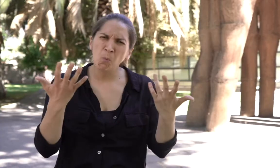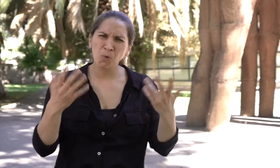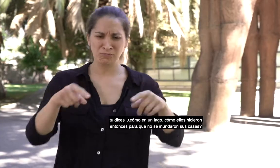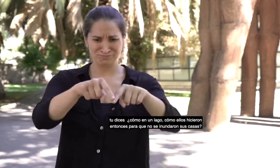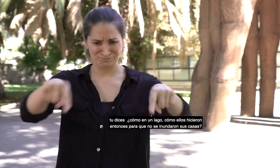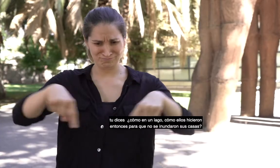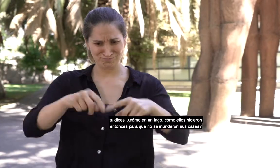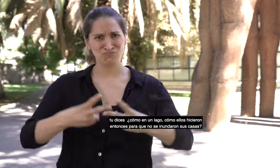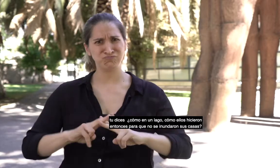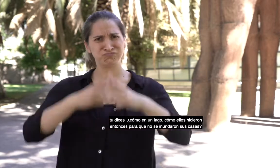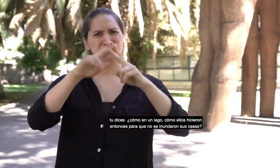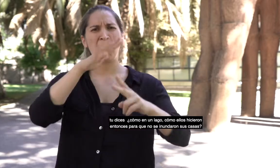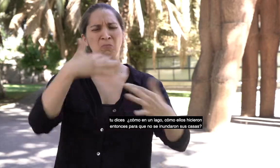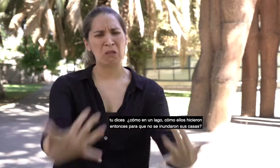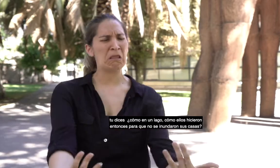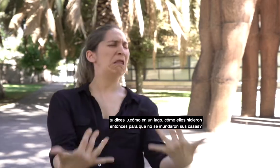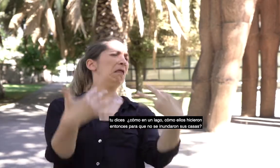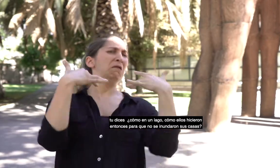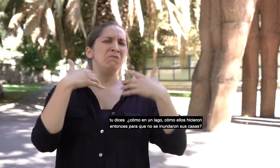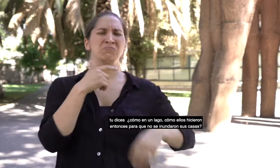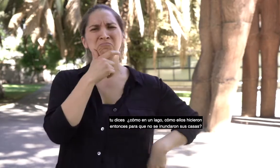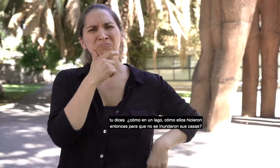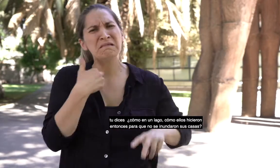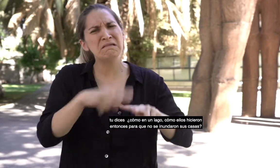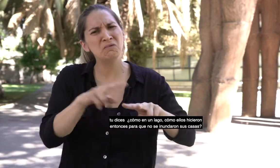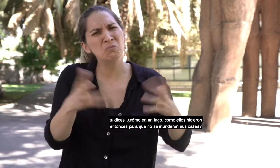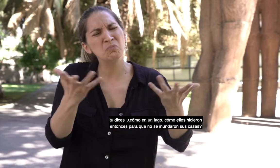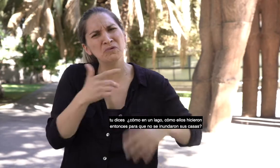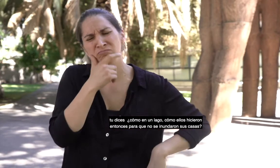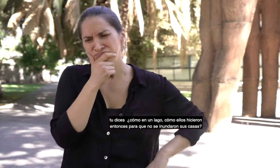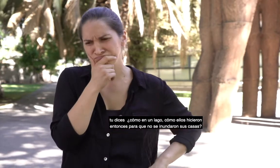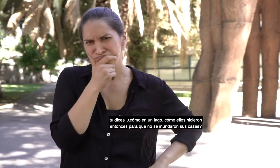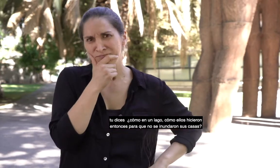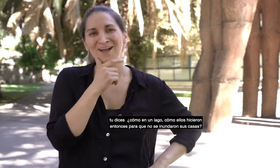¿Tú dices, cómo en un lago? ¿Cómo ellos hicieron entonces para que no se inundaran sus casas?